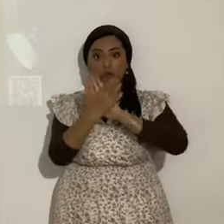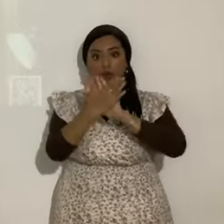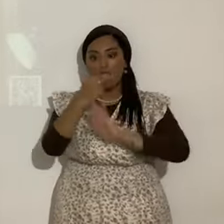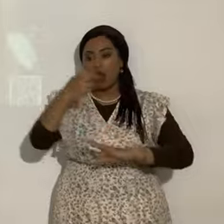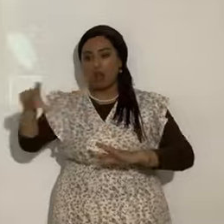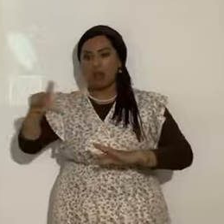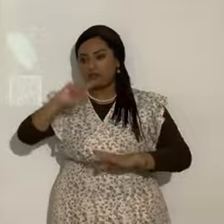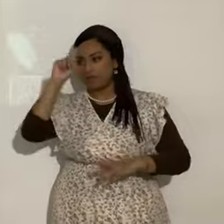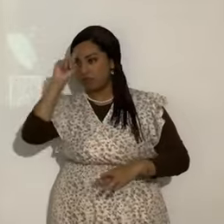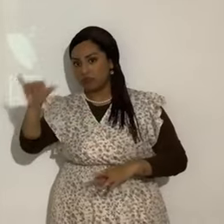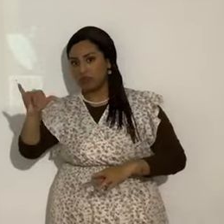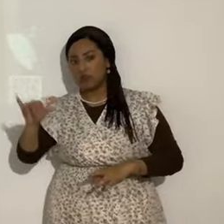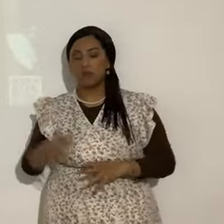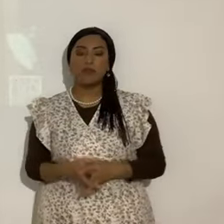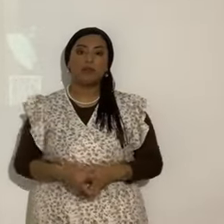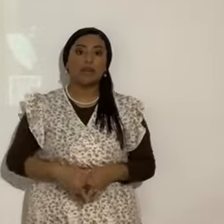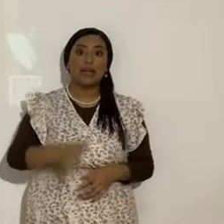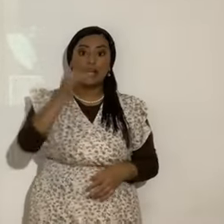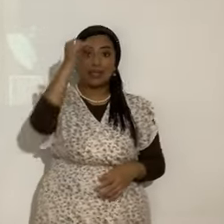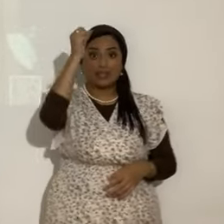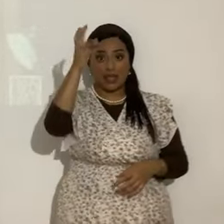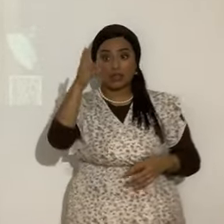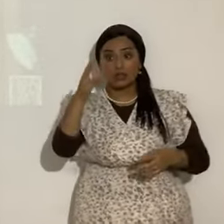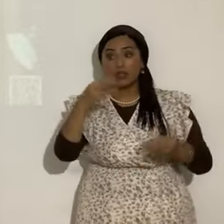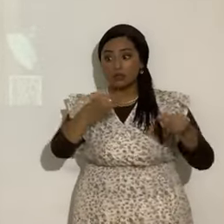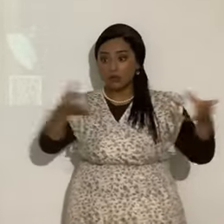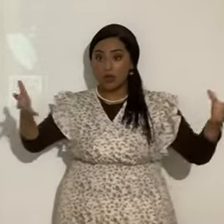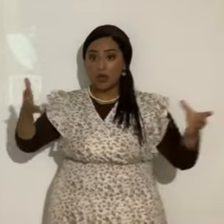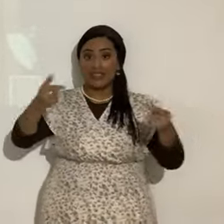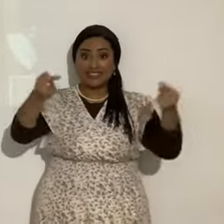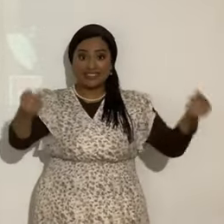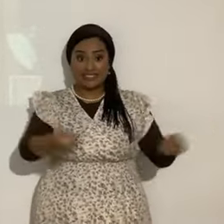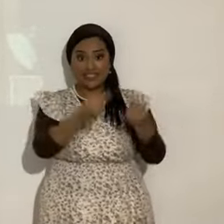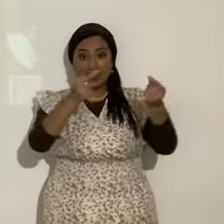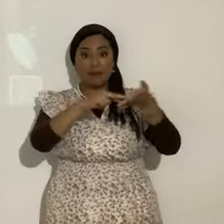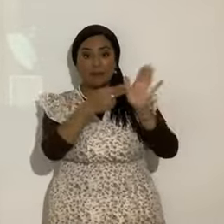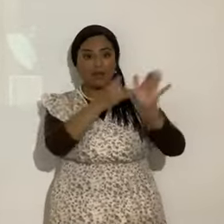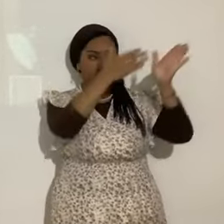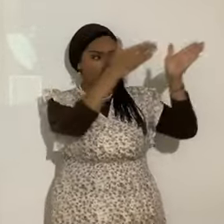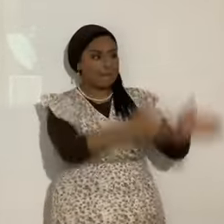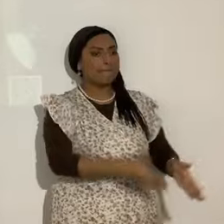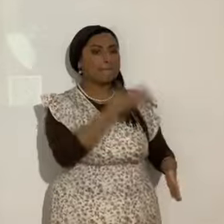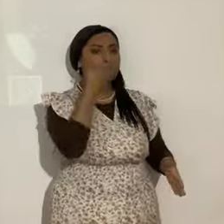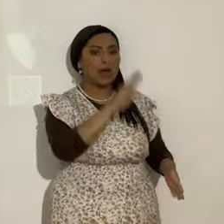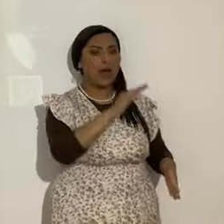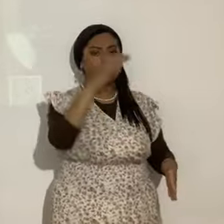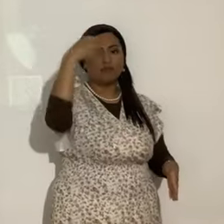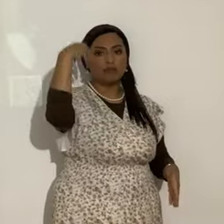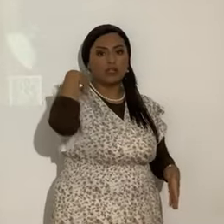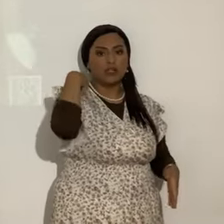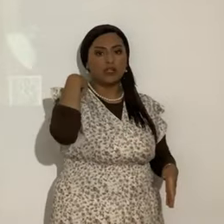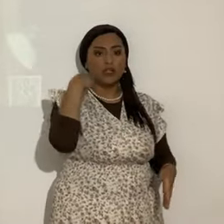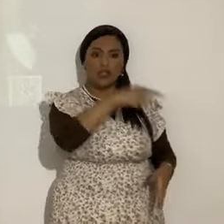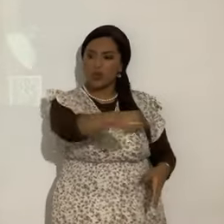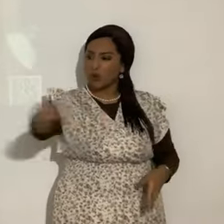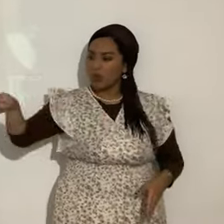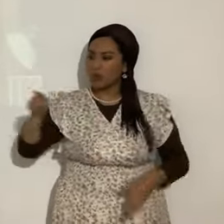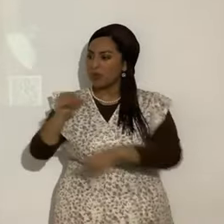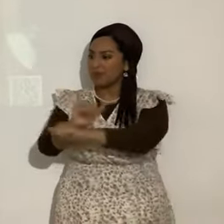Entonces. Repito. Yahshua lo revela aquí. Como un amo cruel. Porque le está viendo. Son esclavos. Y eso es lo